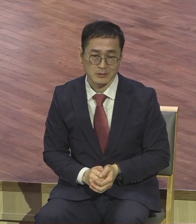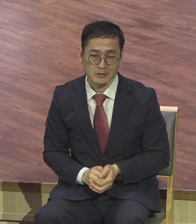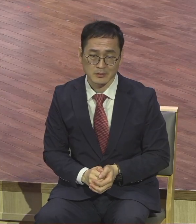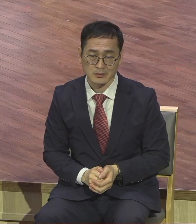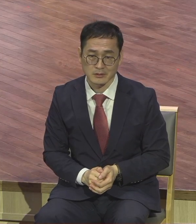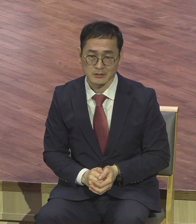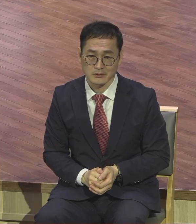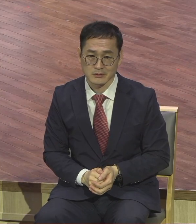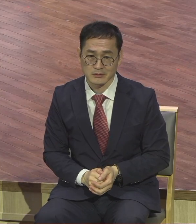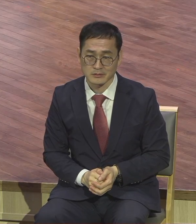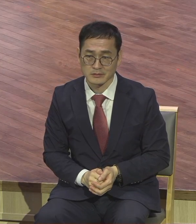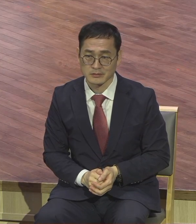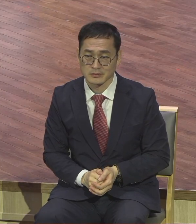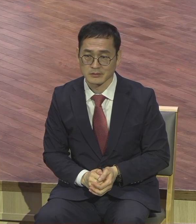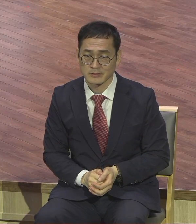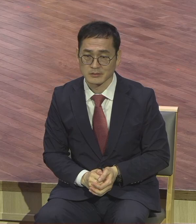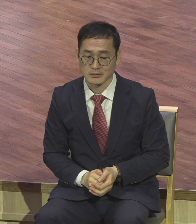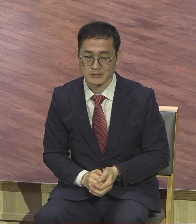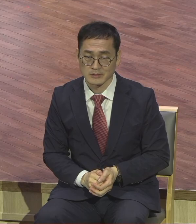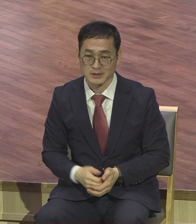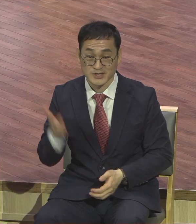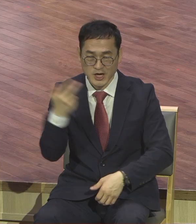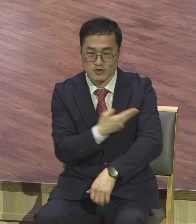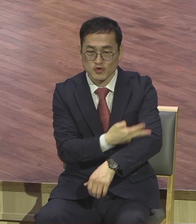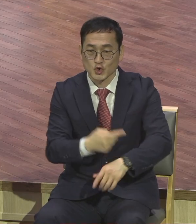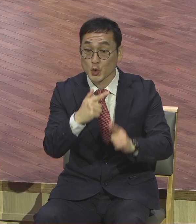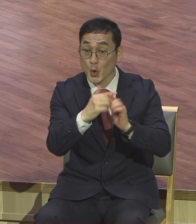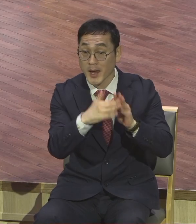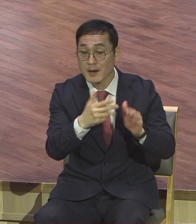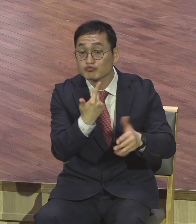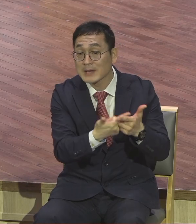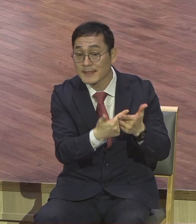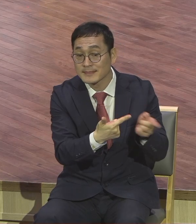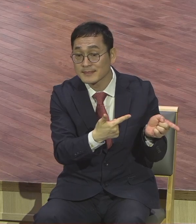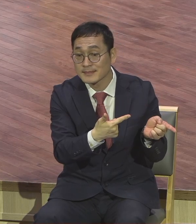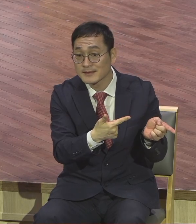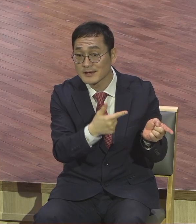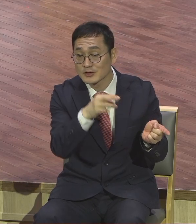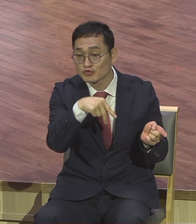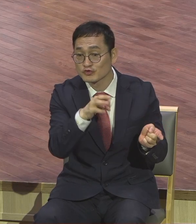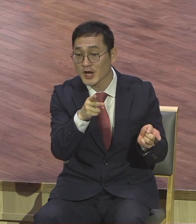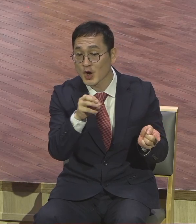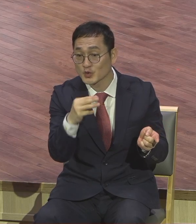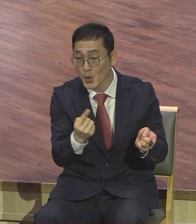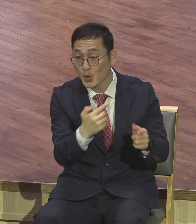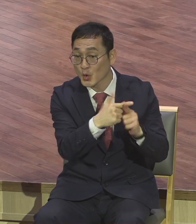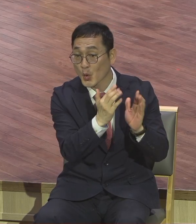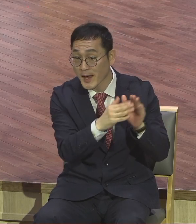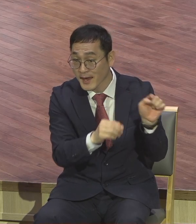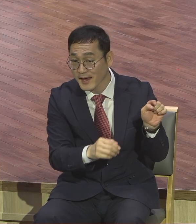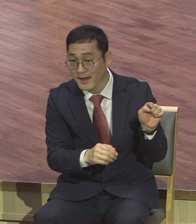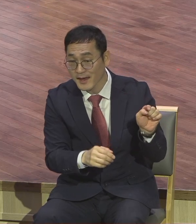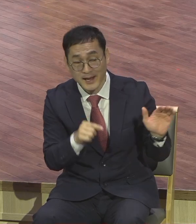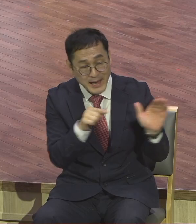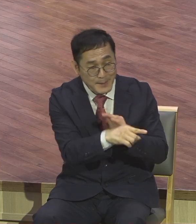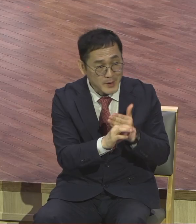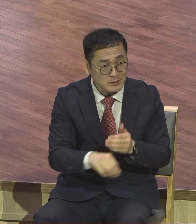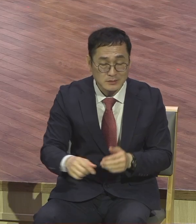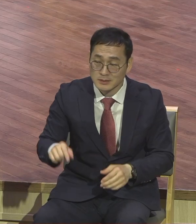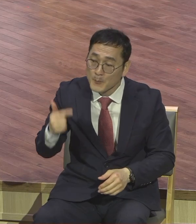수용로 가면 정은주 목사님이 장로 때 어떤 분이 전설적인 물입니다. 전설 내가